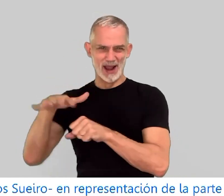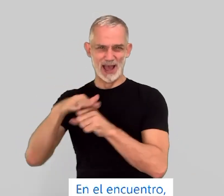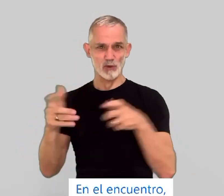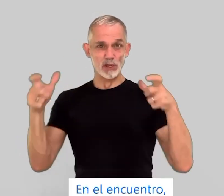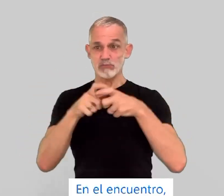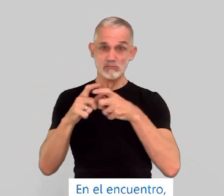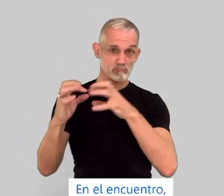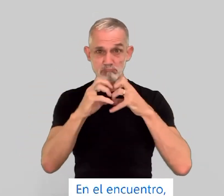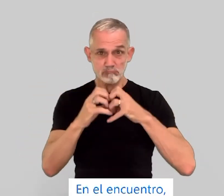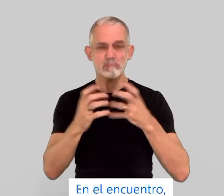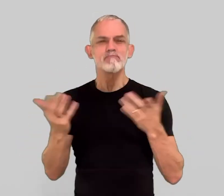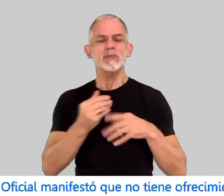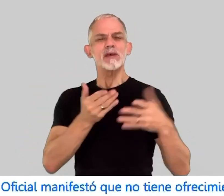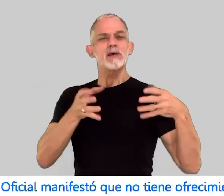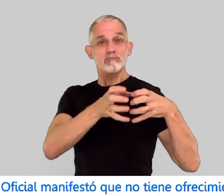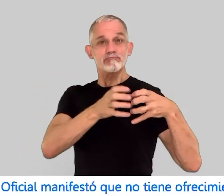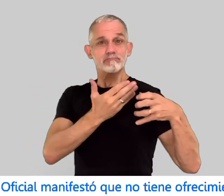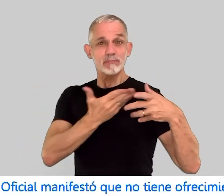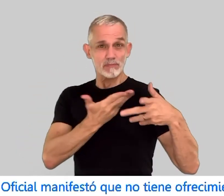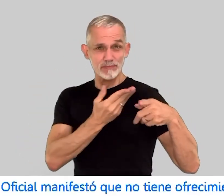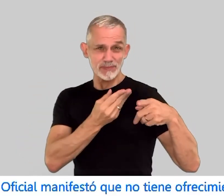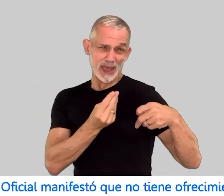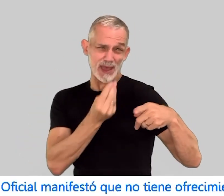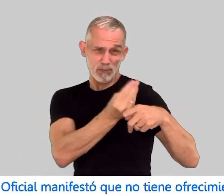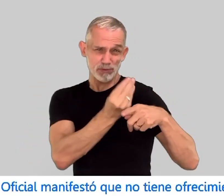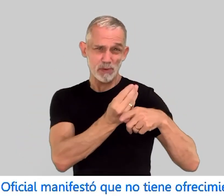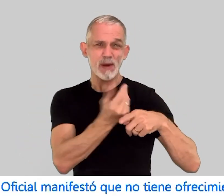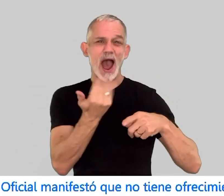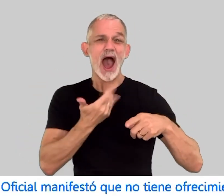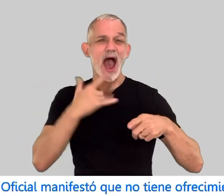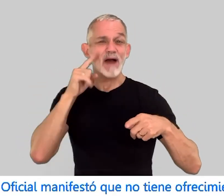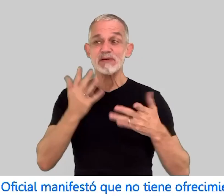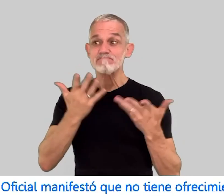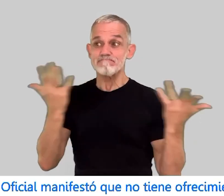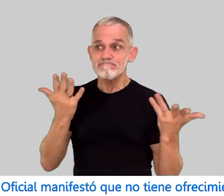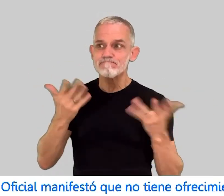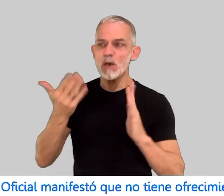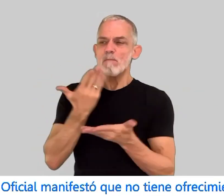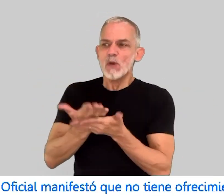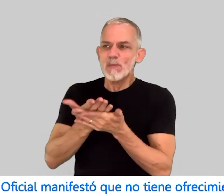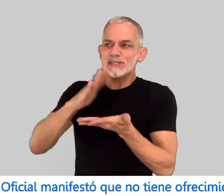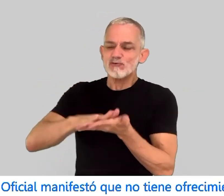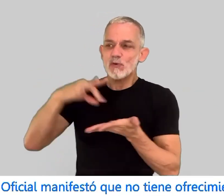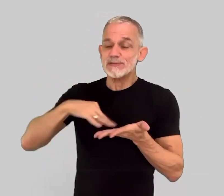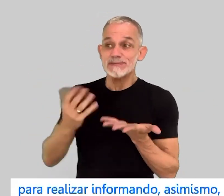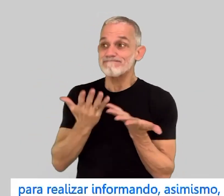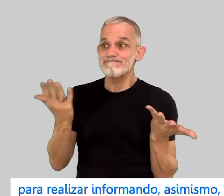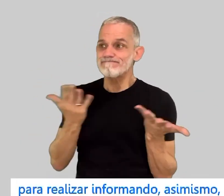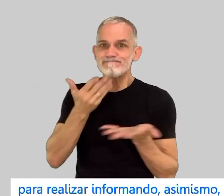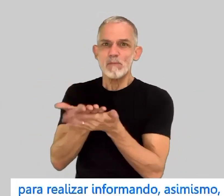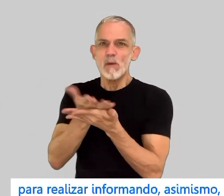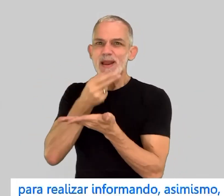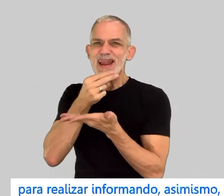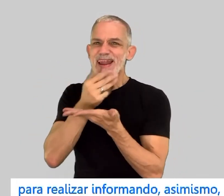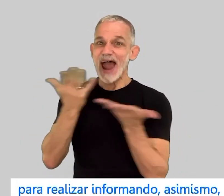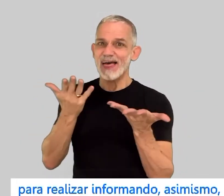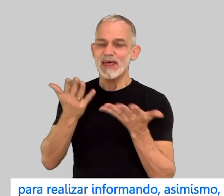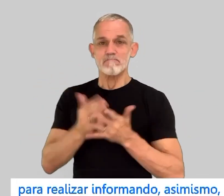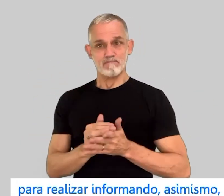En el encuentro, el sector oficial manifestó que no tiene ofrecimiento salarial para realizar, informando